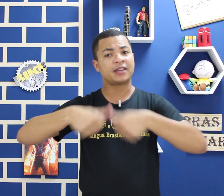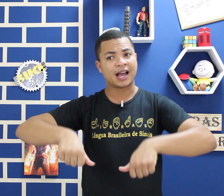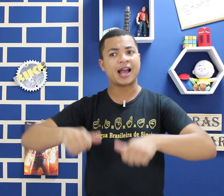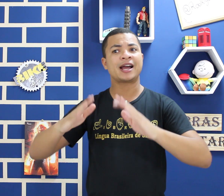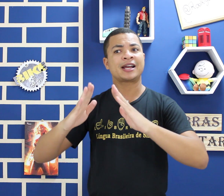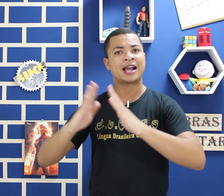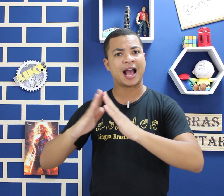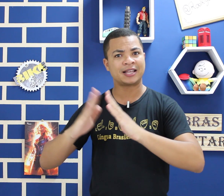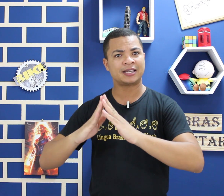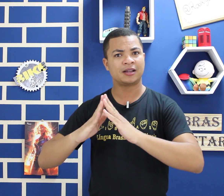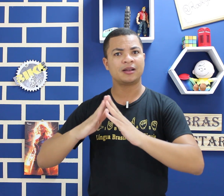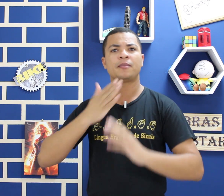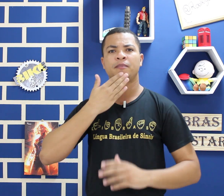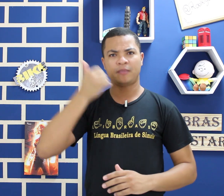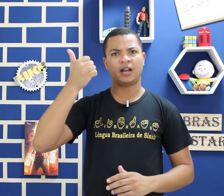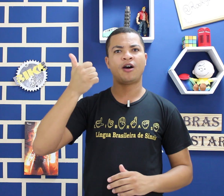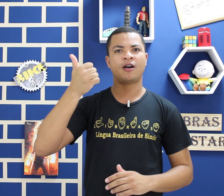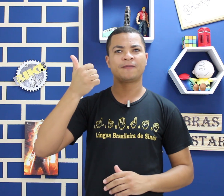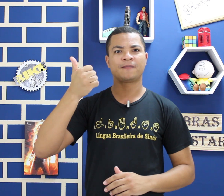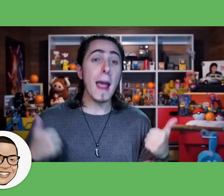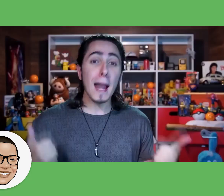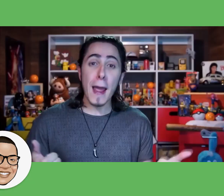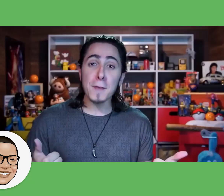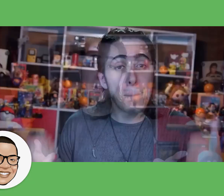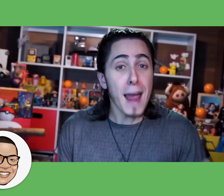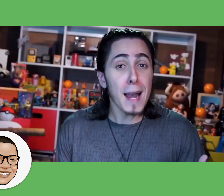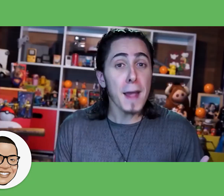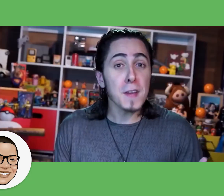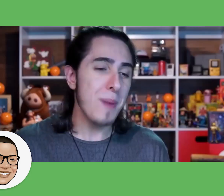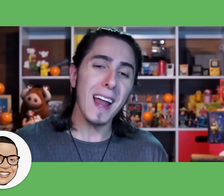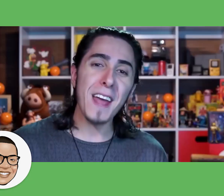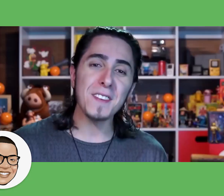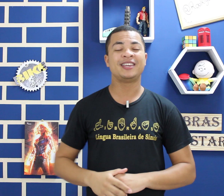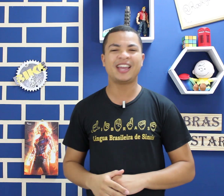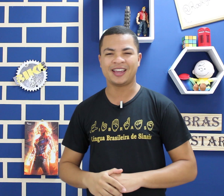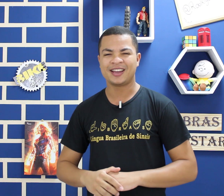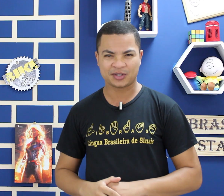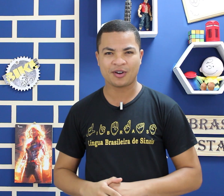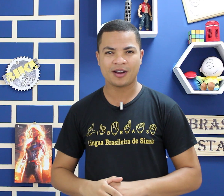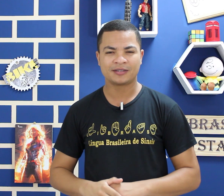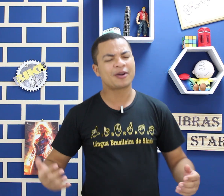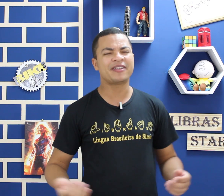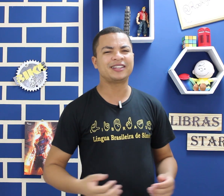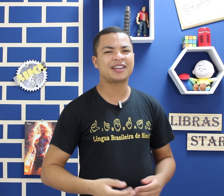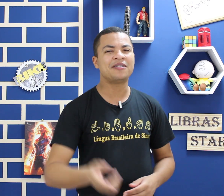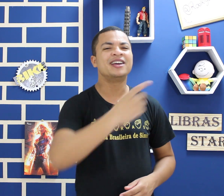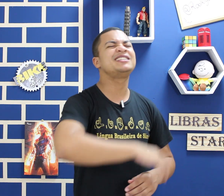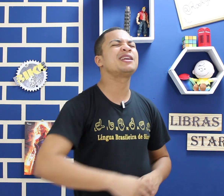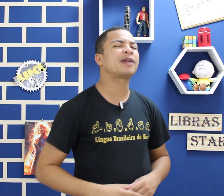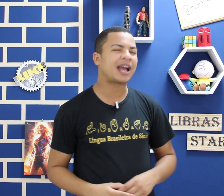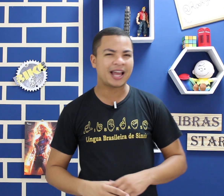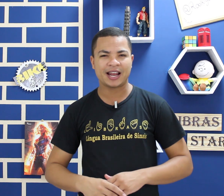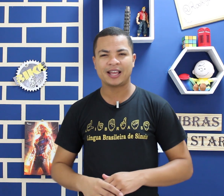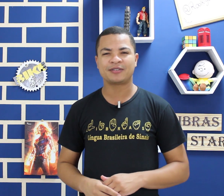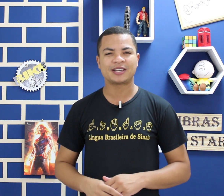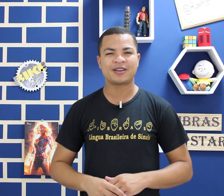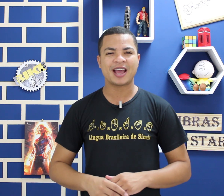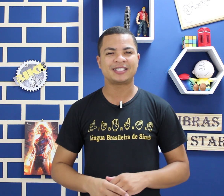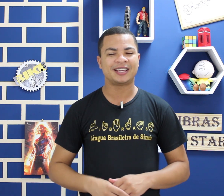Ficar, casa, melhor. Beleza, beleza, beleza. E aí, gostou? Aproveita então, ensina pra galera aí que você conhece.